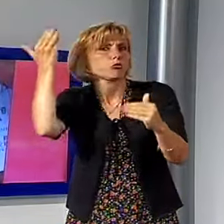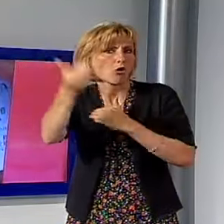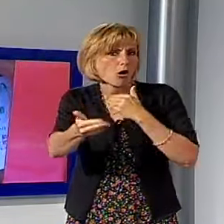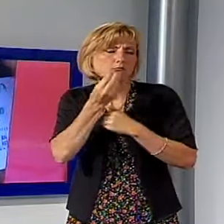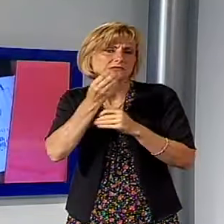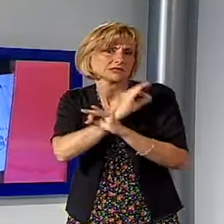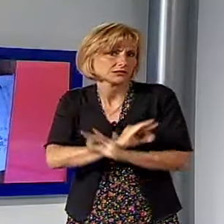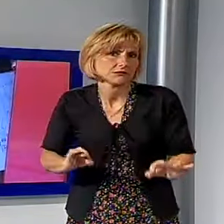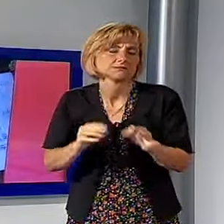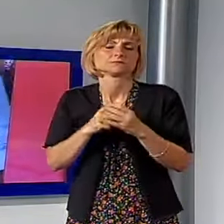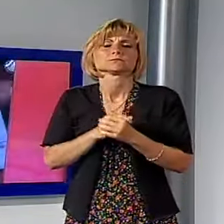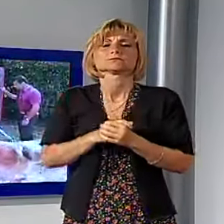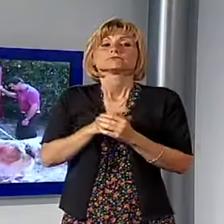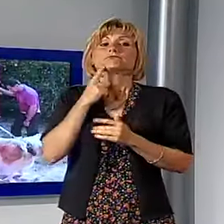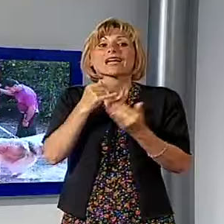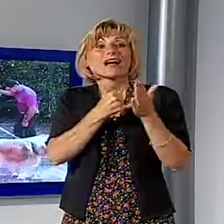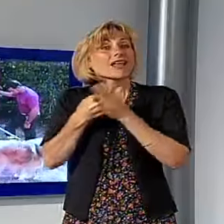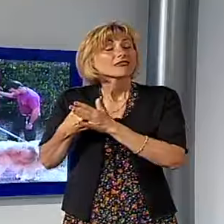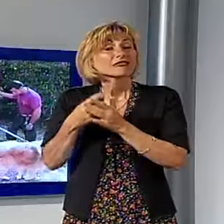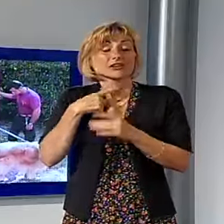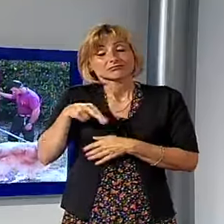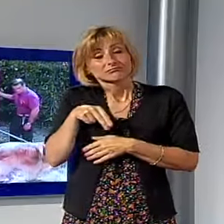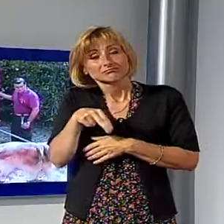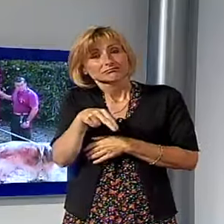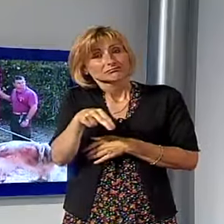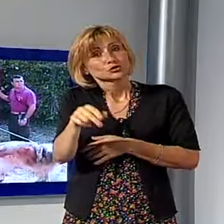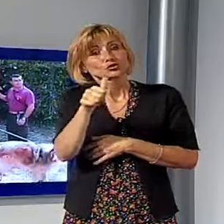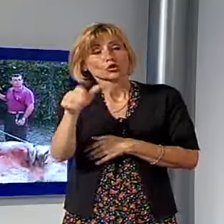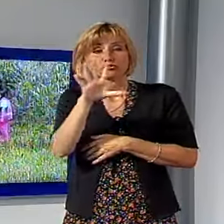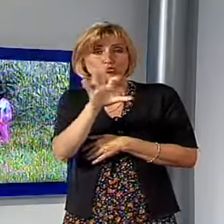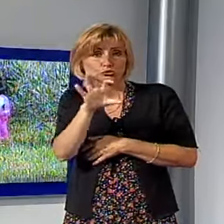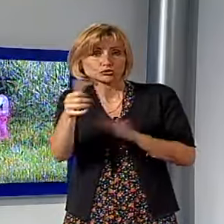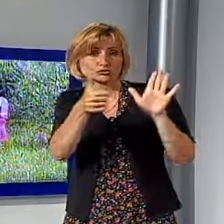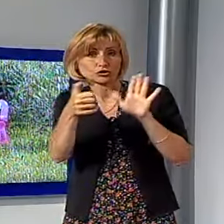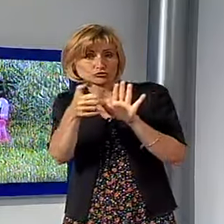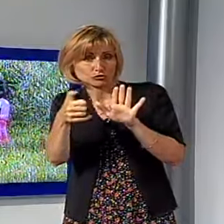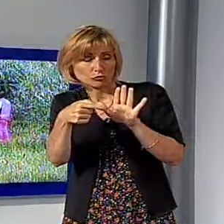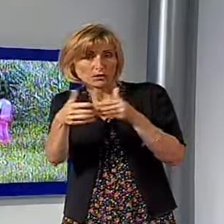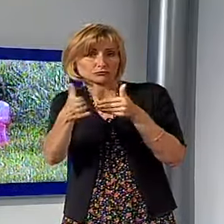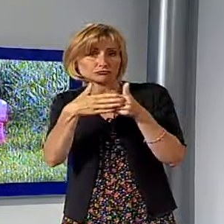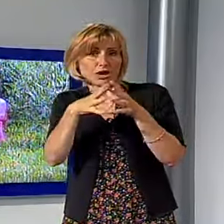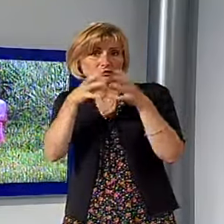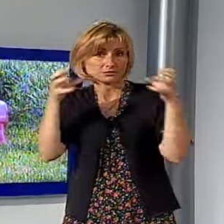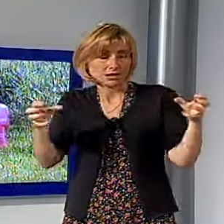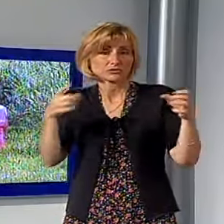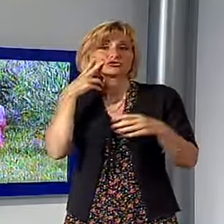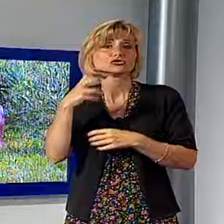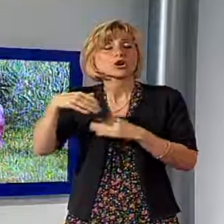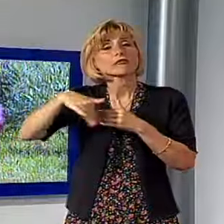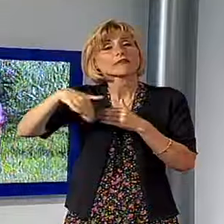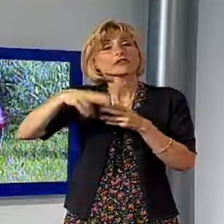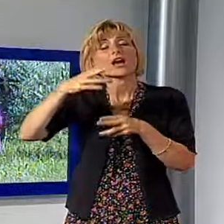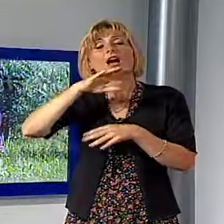Alla fine dunque aveva percorsa a piedi circa 500-600 metri rispetto alla sua azienda che si trova sulla via Vecchia Romana.